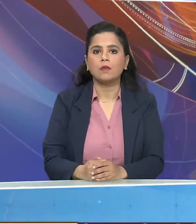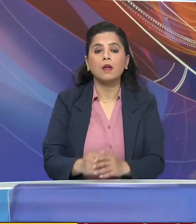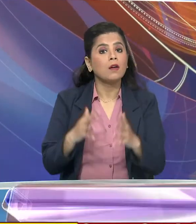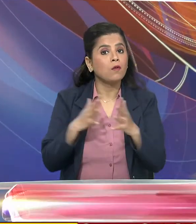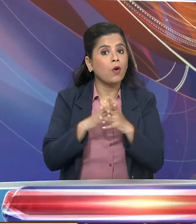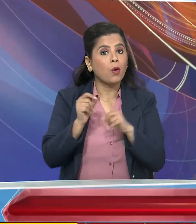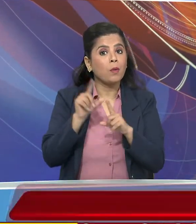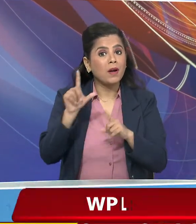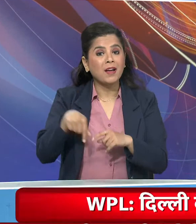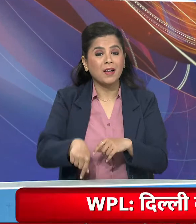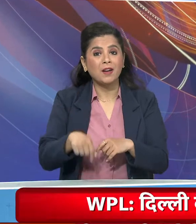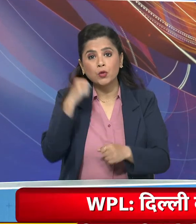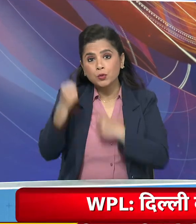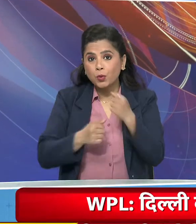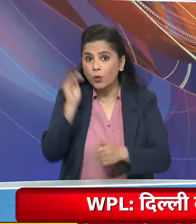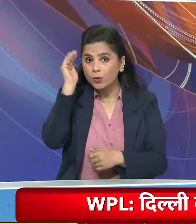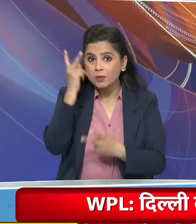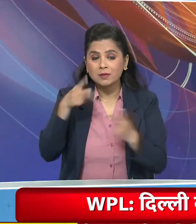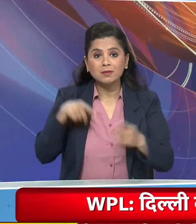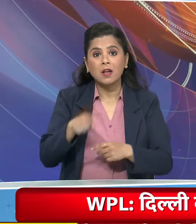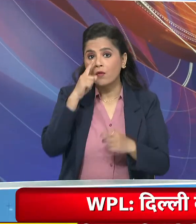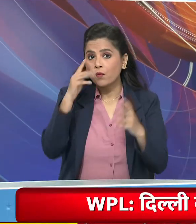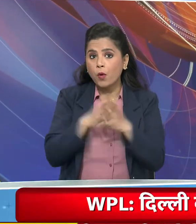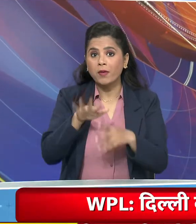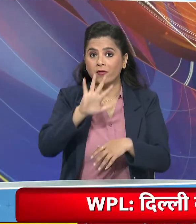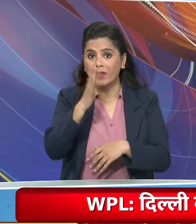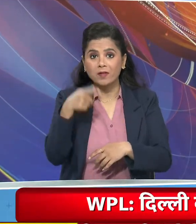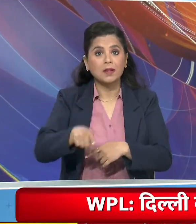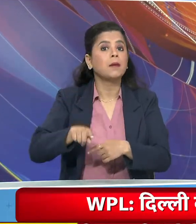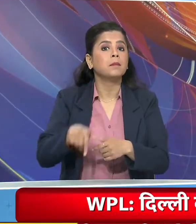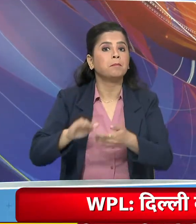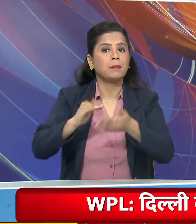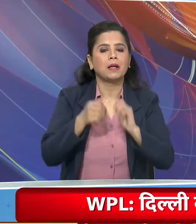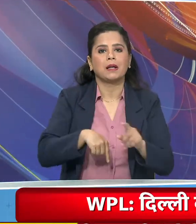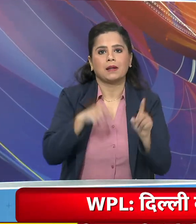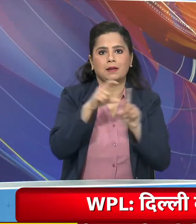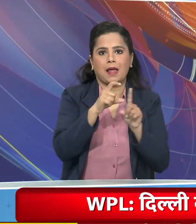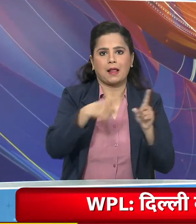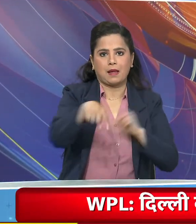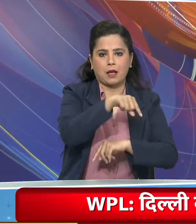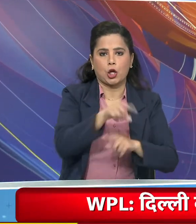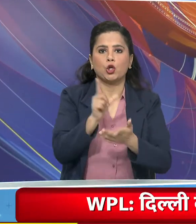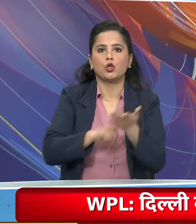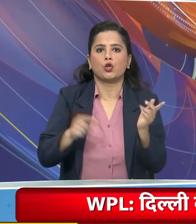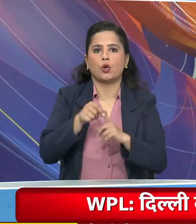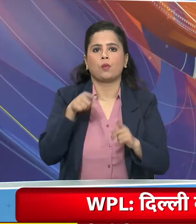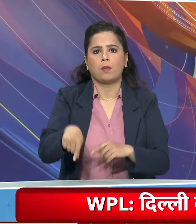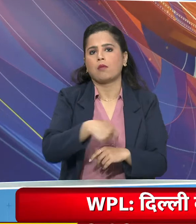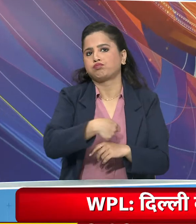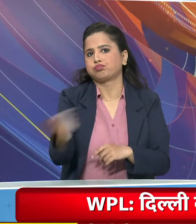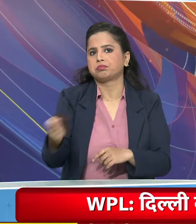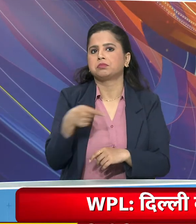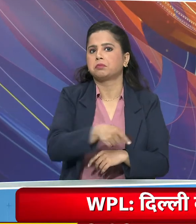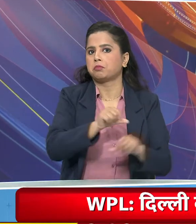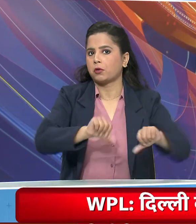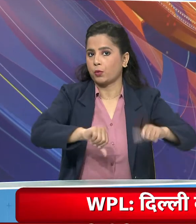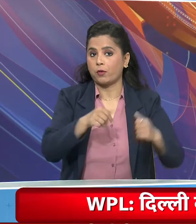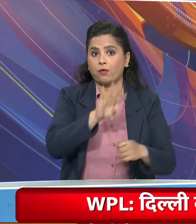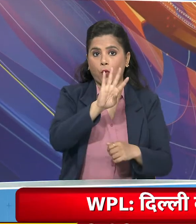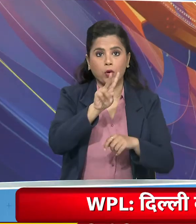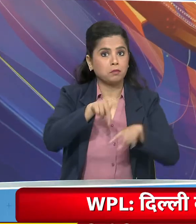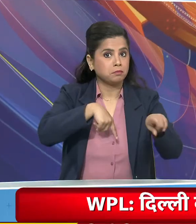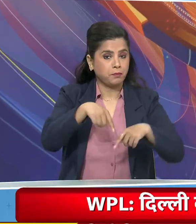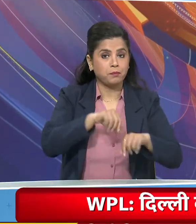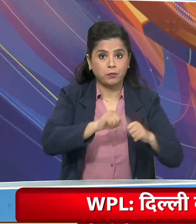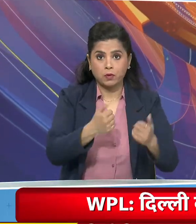खेल की खबरों में महिला प्रीप्यर लीग के पाँचवे मैच में दिल्ली कैपिटल्स ने यूपी को 42 रन से हराया लगातार